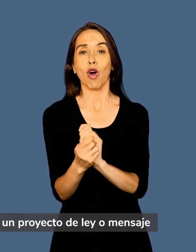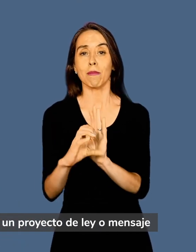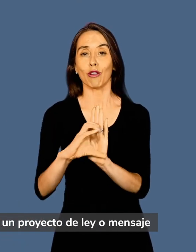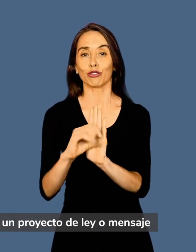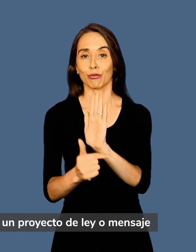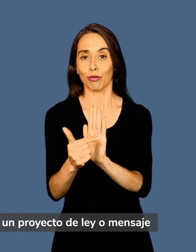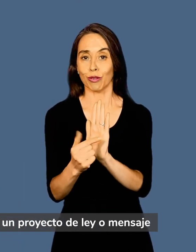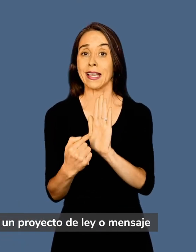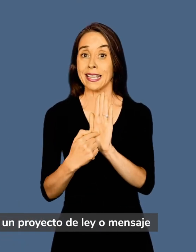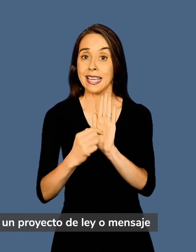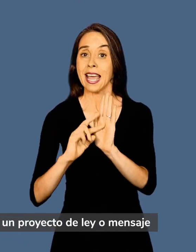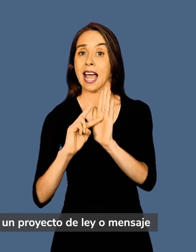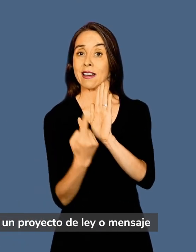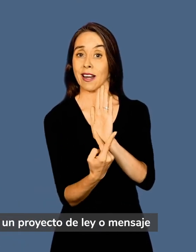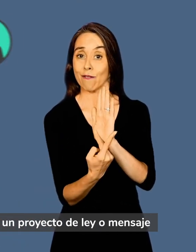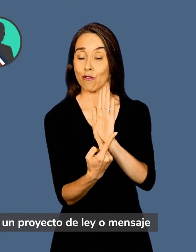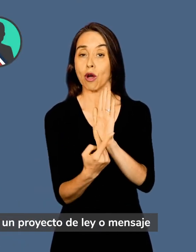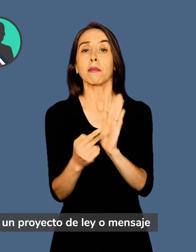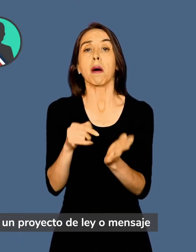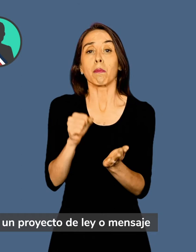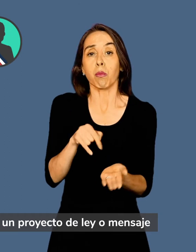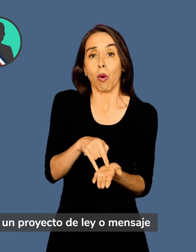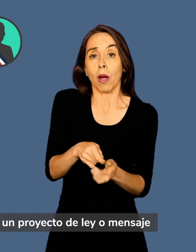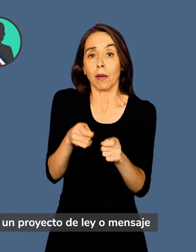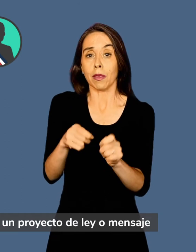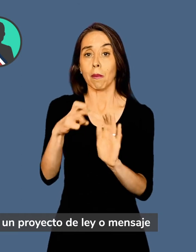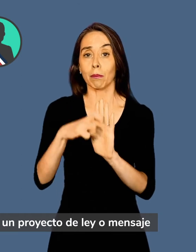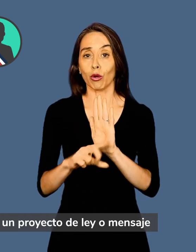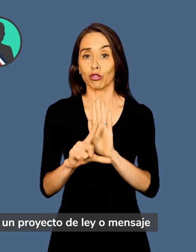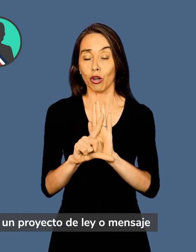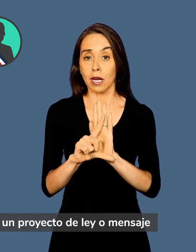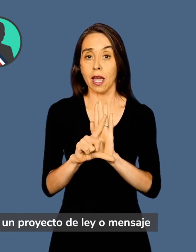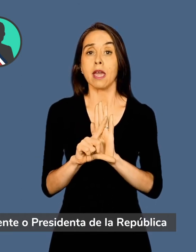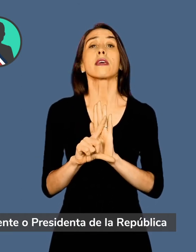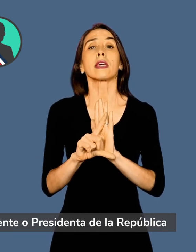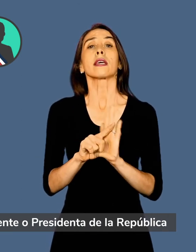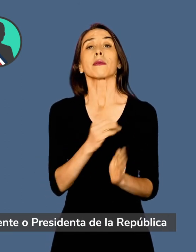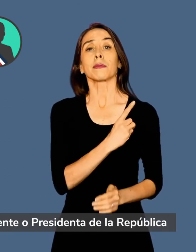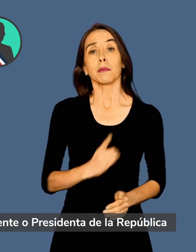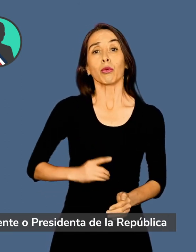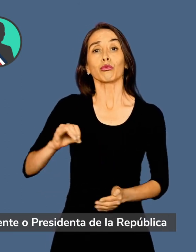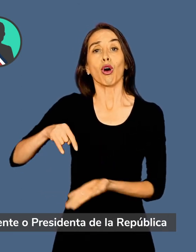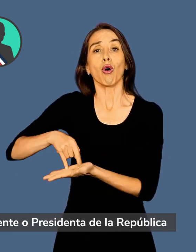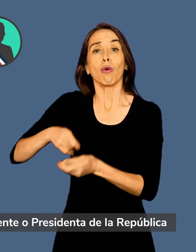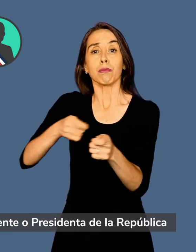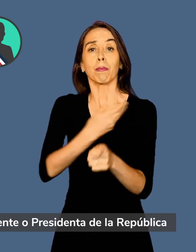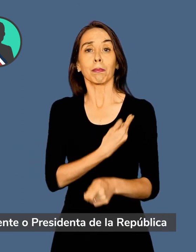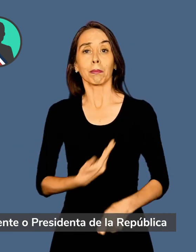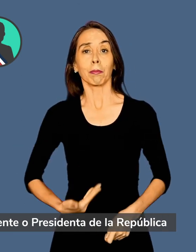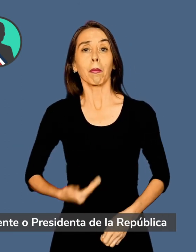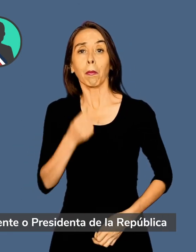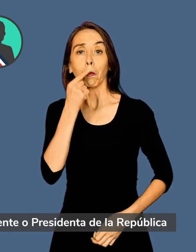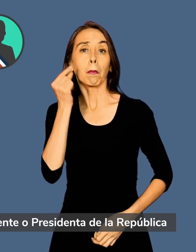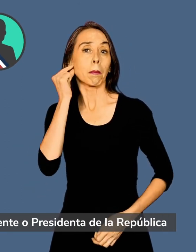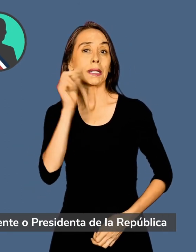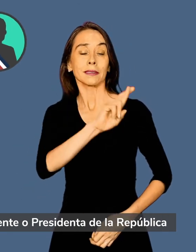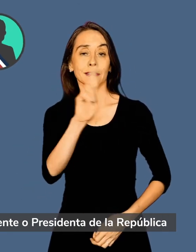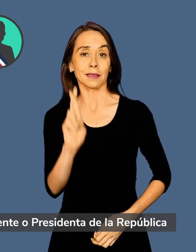reformas pueden ser iniciadas por un proyecto de ley o mensaje enviado al Congreso Nacional por el Presidente o Presidenta de la